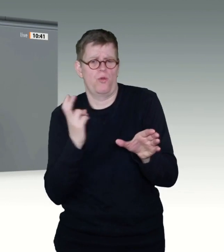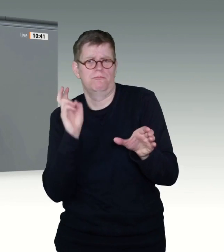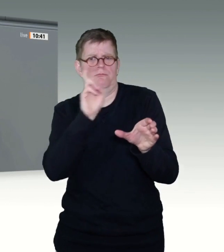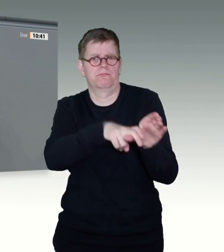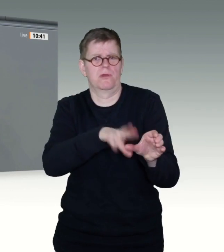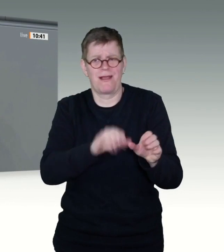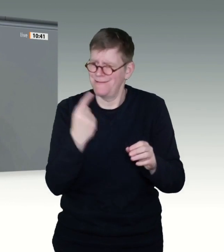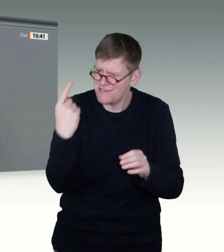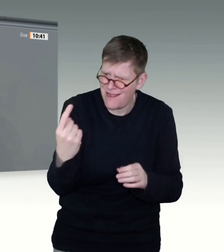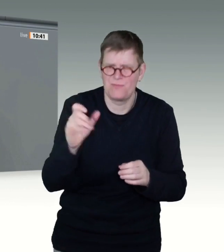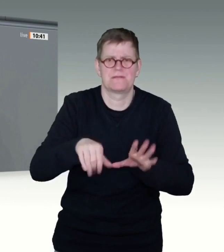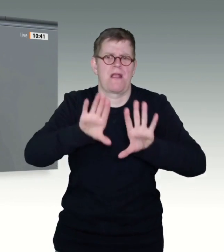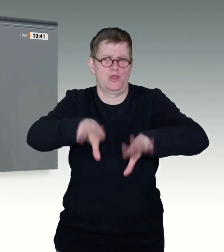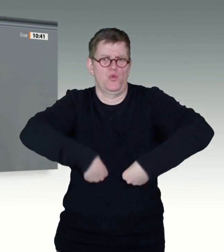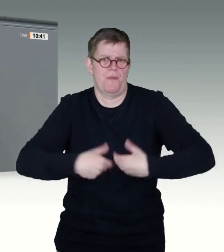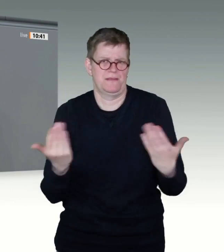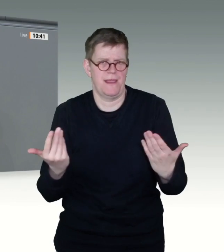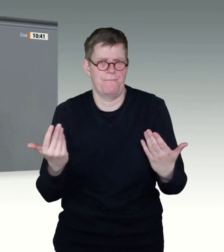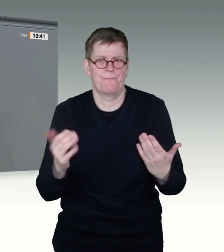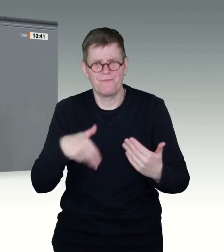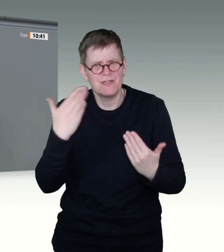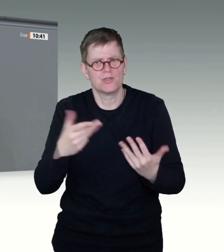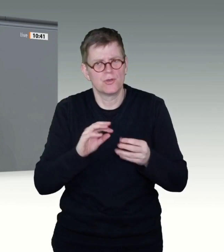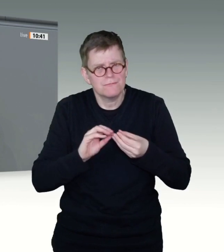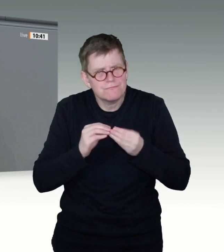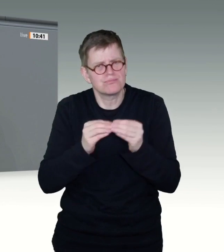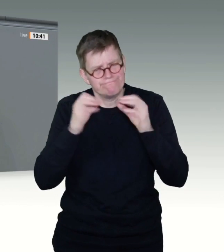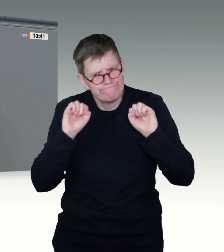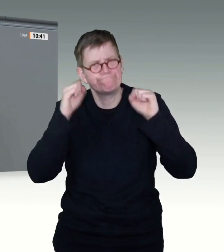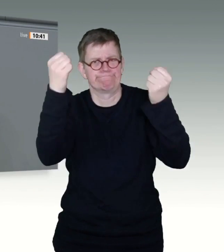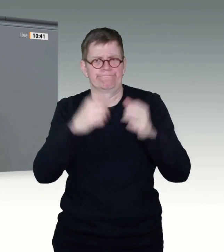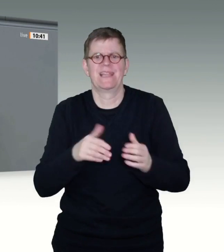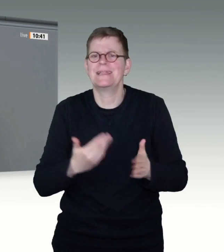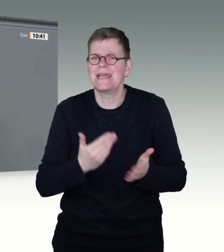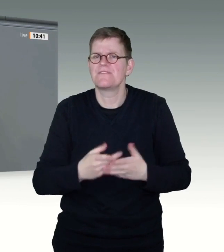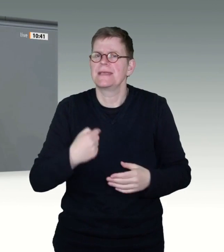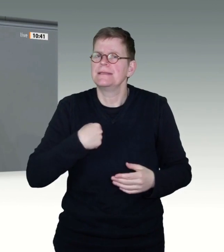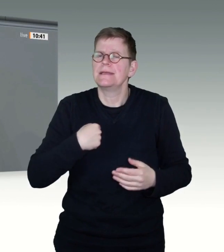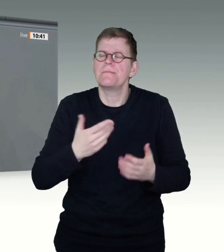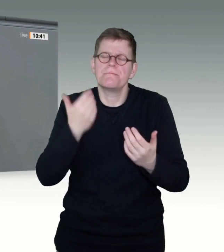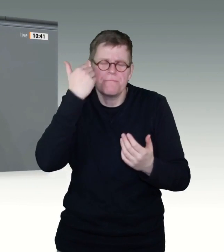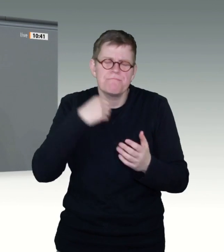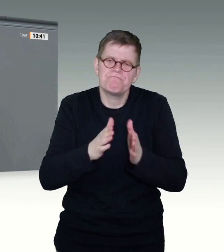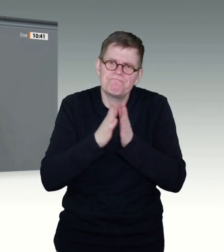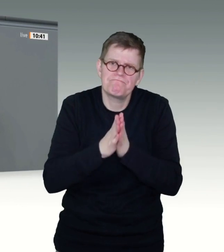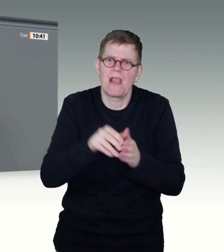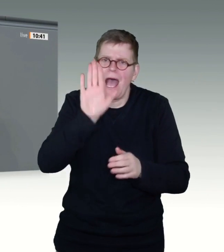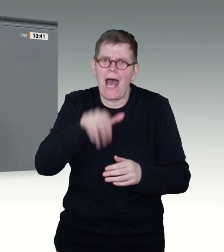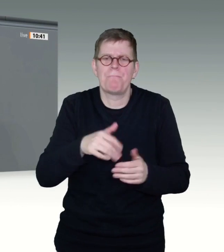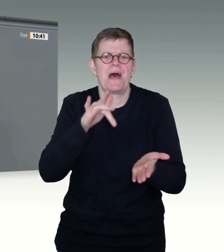ausdrücklich, dass die Hausärzte ab Mitte März durch die Länder beauftragt werden können. Und ich mahne gleichzeitig an,